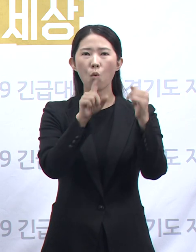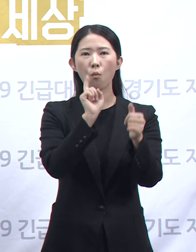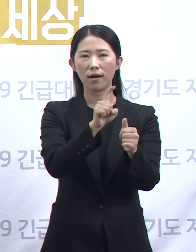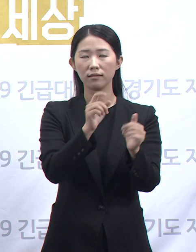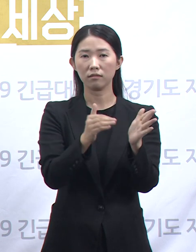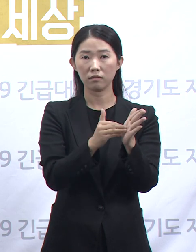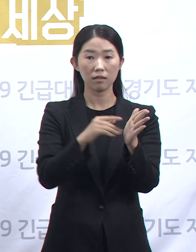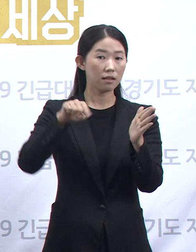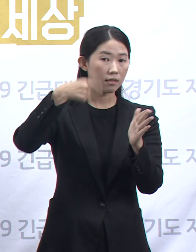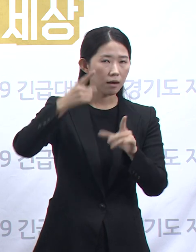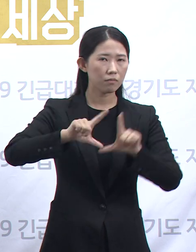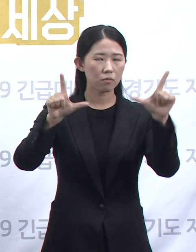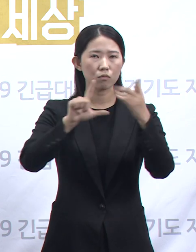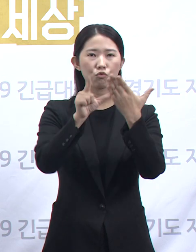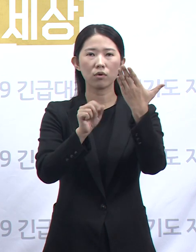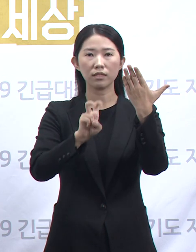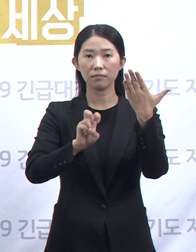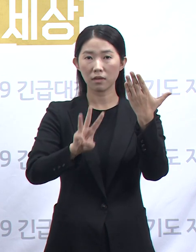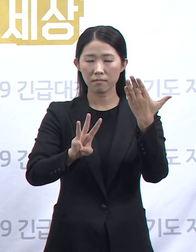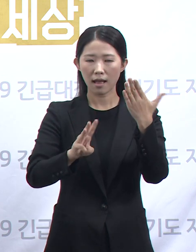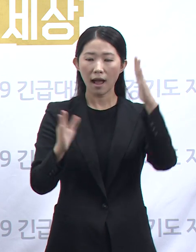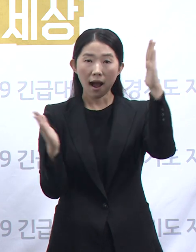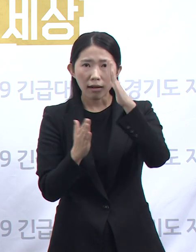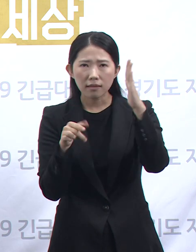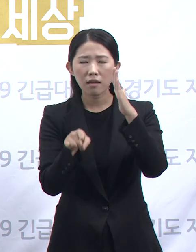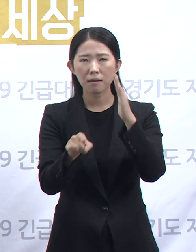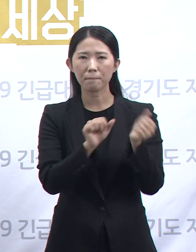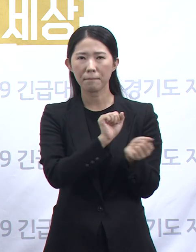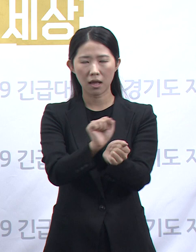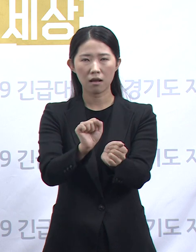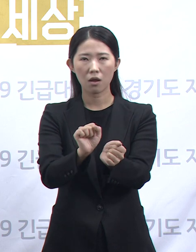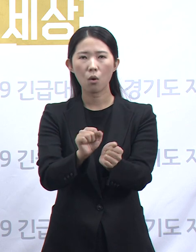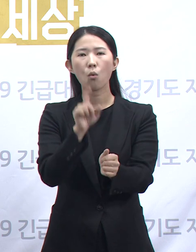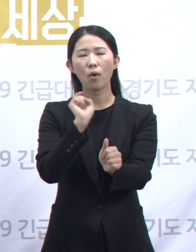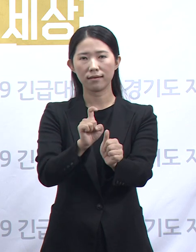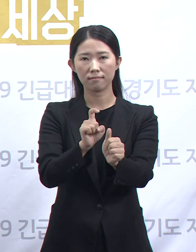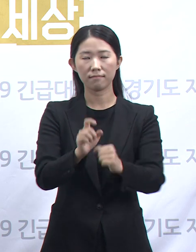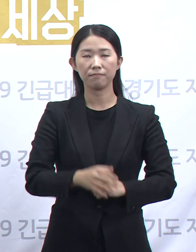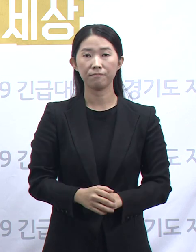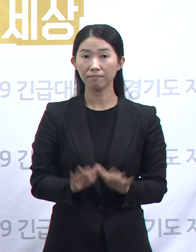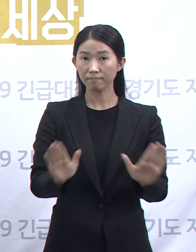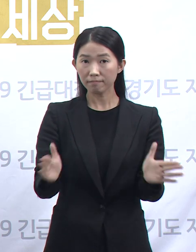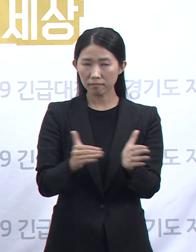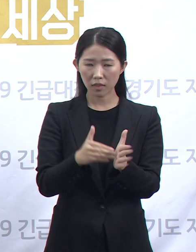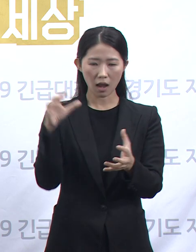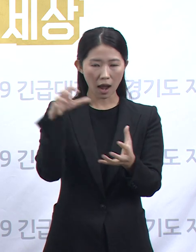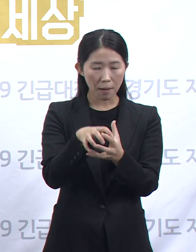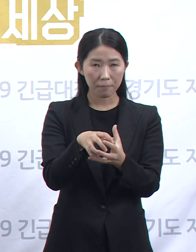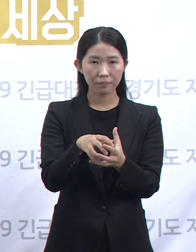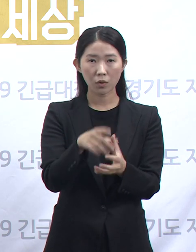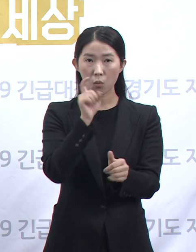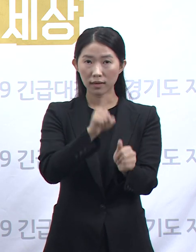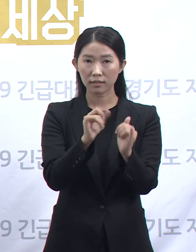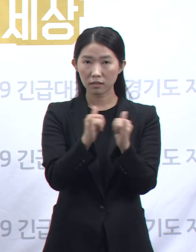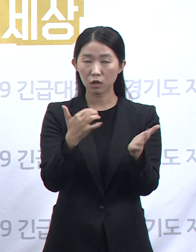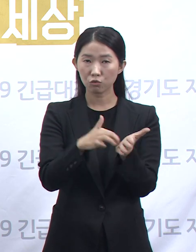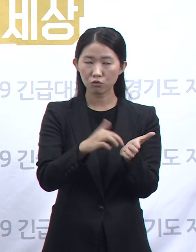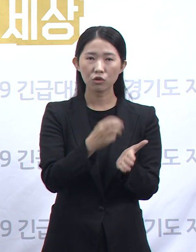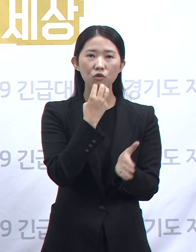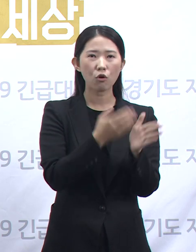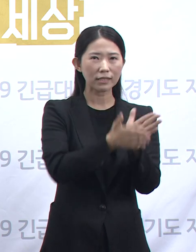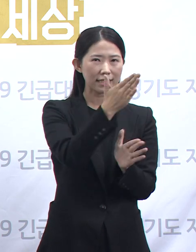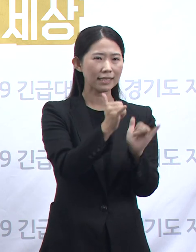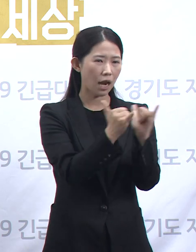날인 9월 23일 수강생 1명이 추가 확진된 바 있습니다. 현재까지 관련 누적 확진자는 서울 포함해서